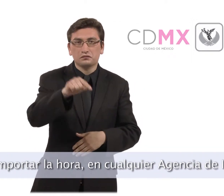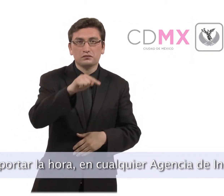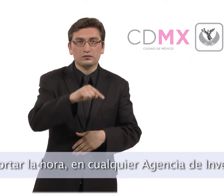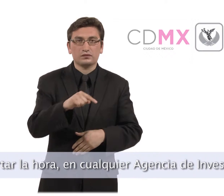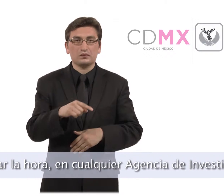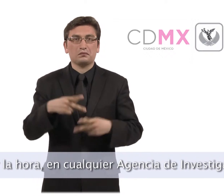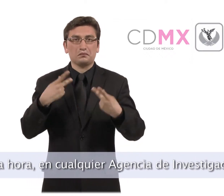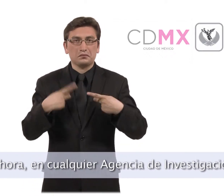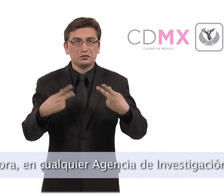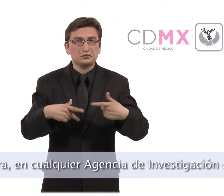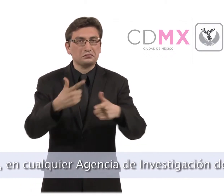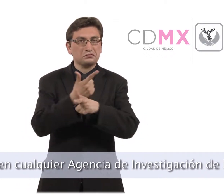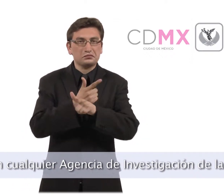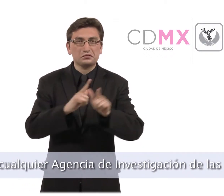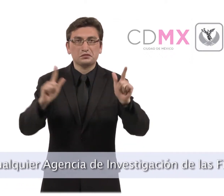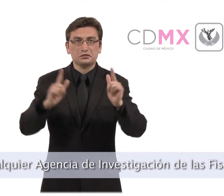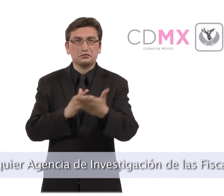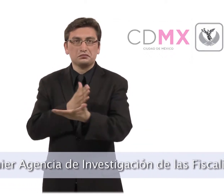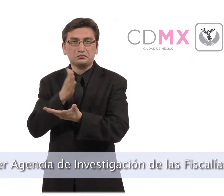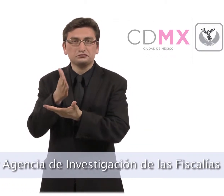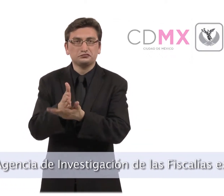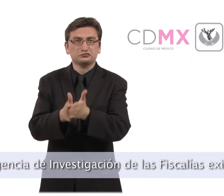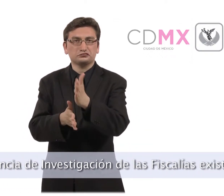de las fiscalías existentes en el Distrito Federal